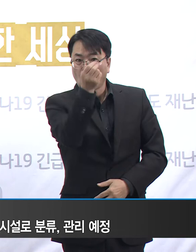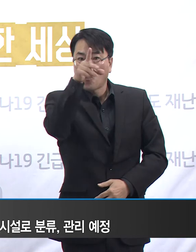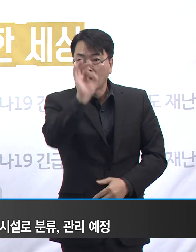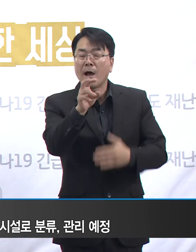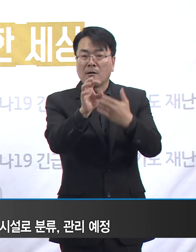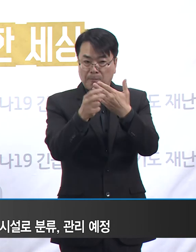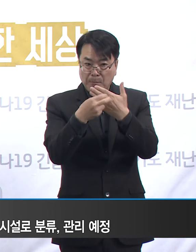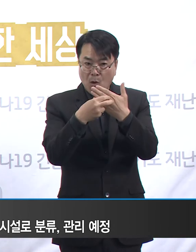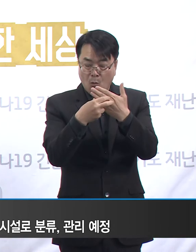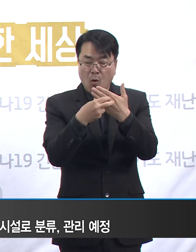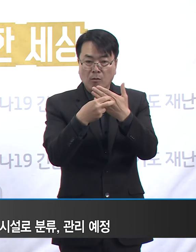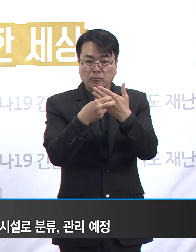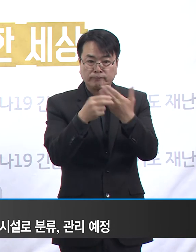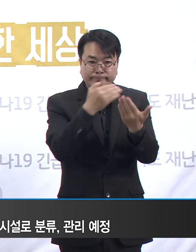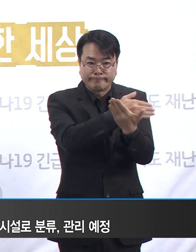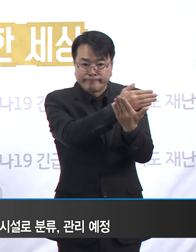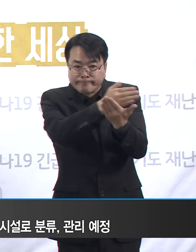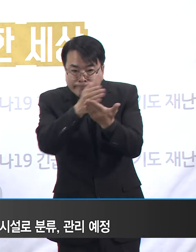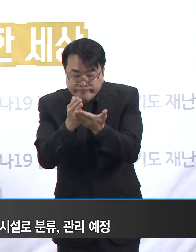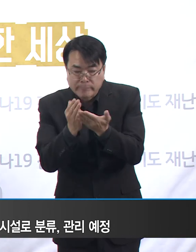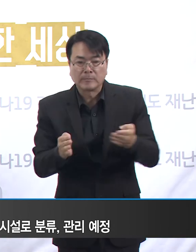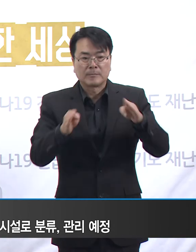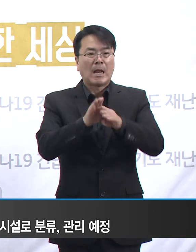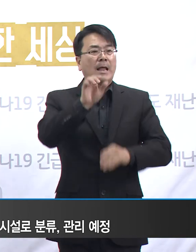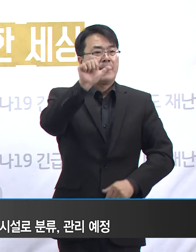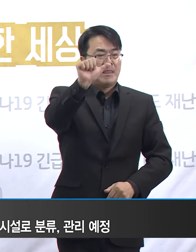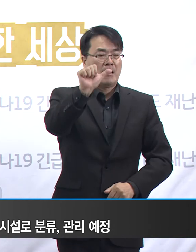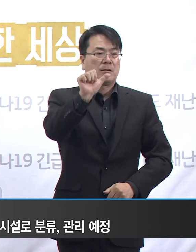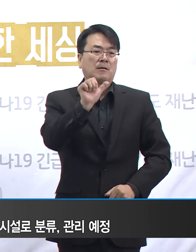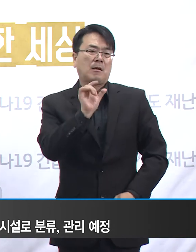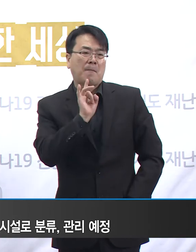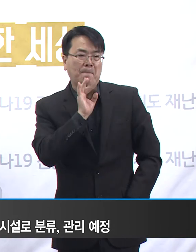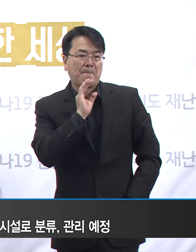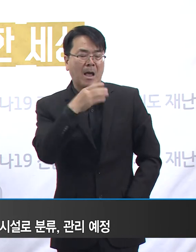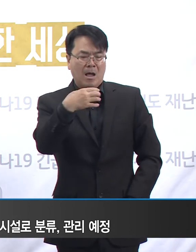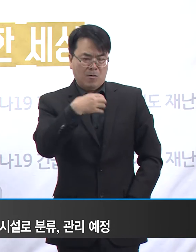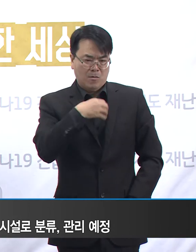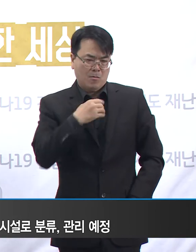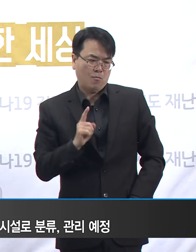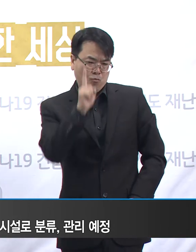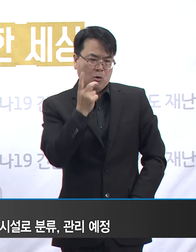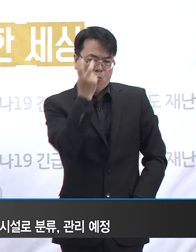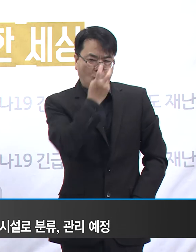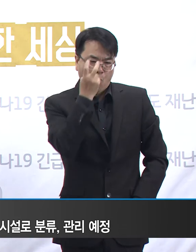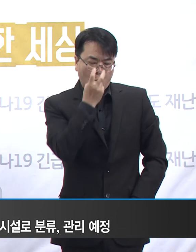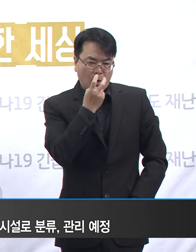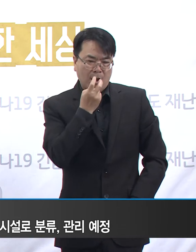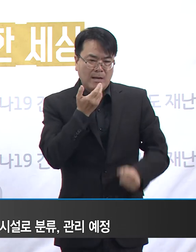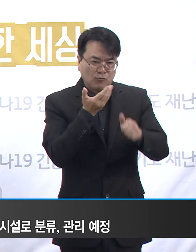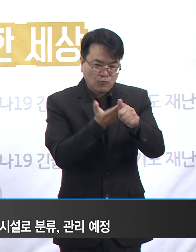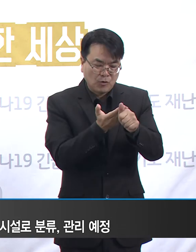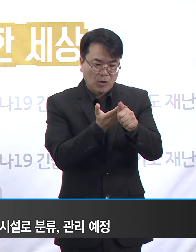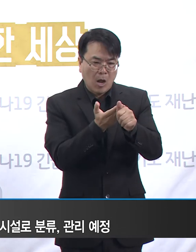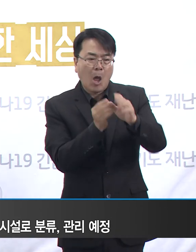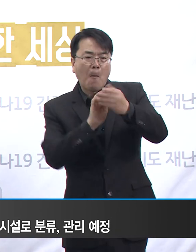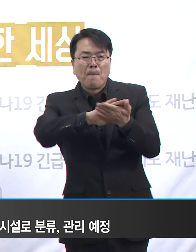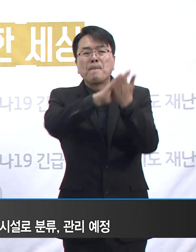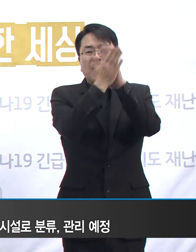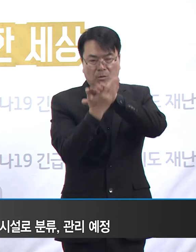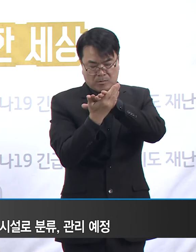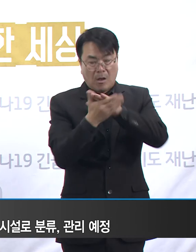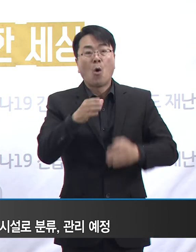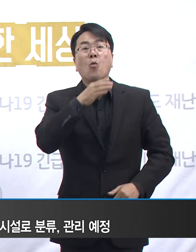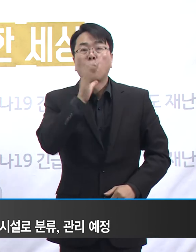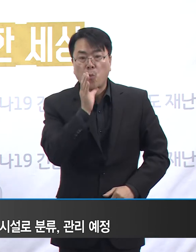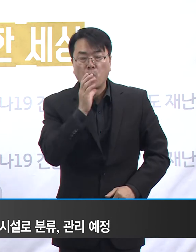5개 종의 시설에 대해서만 고위험 시설을 분류하여 관리해오던 것을 노인 주거시설,